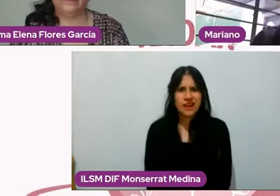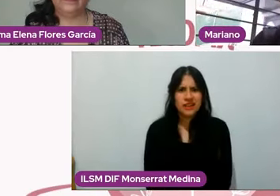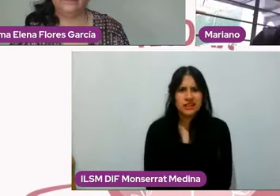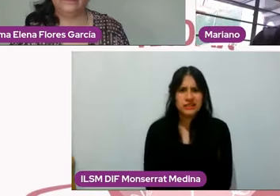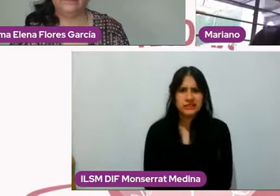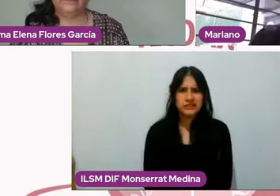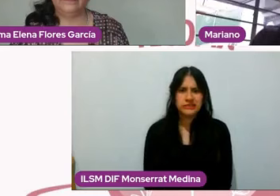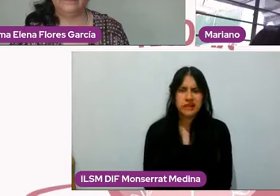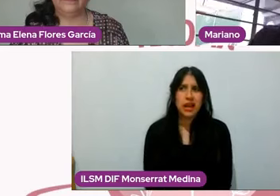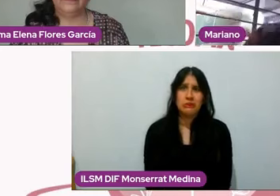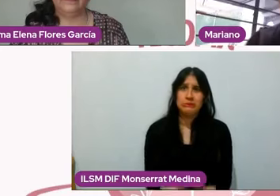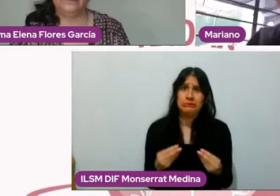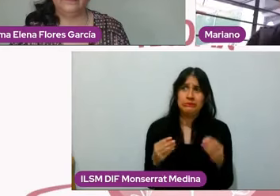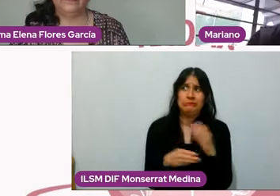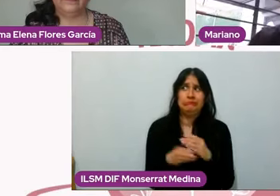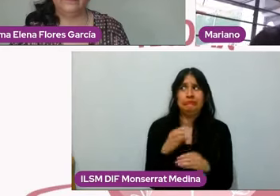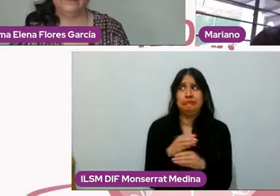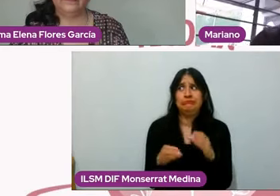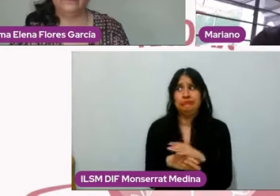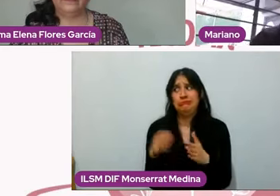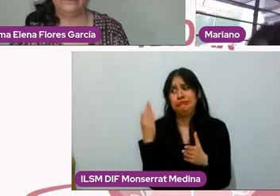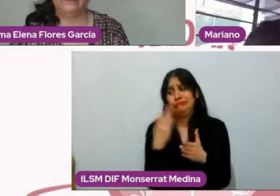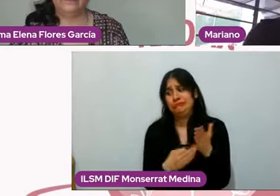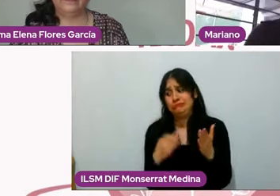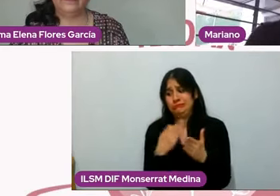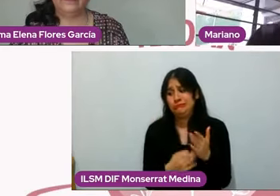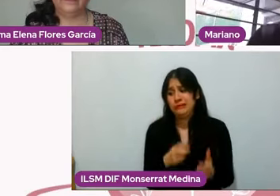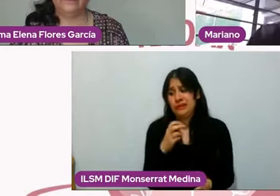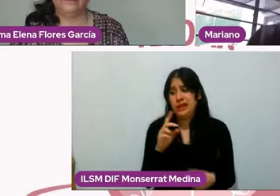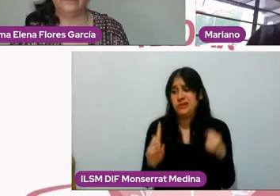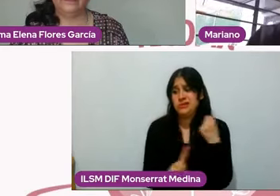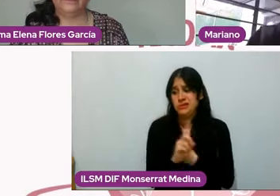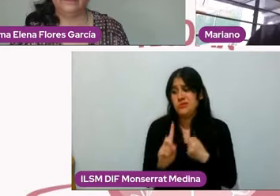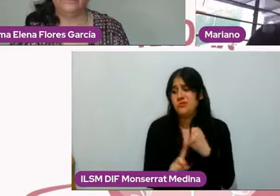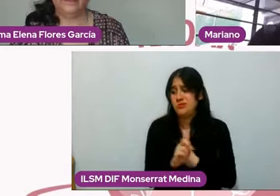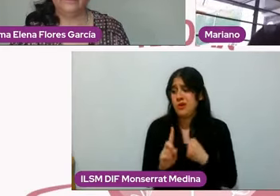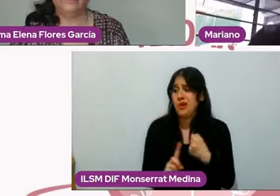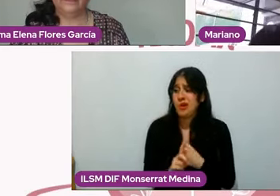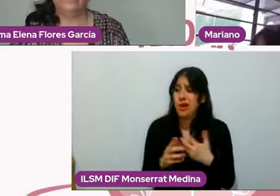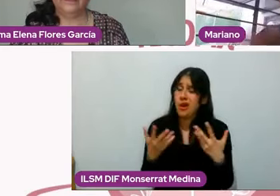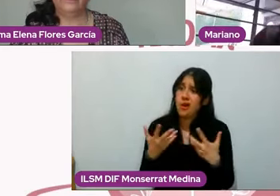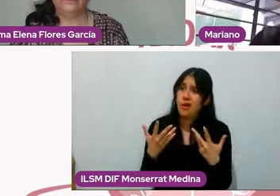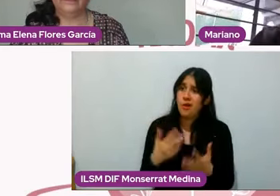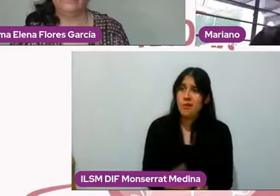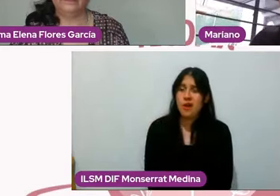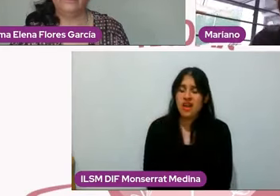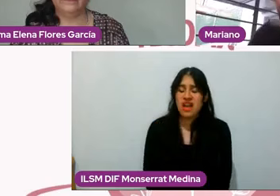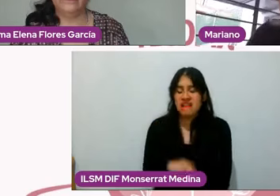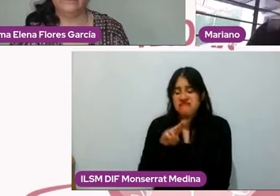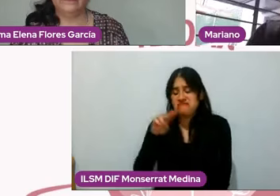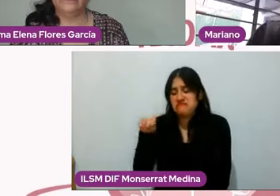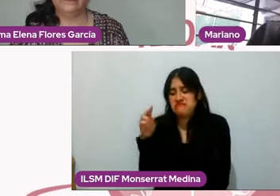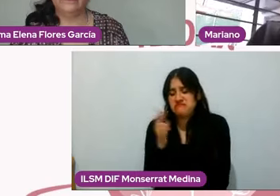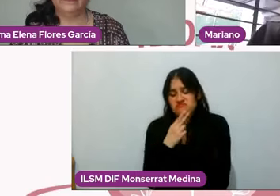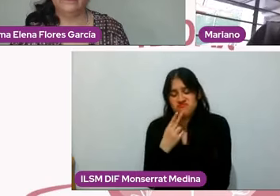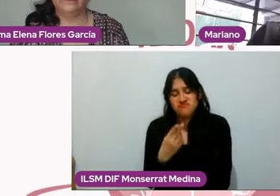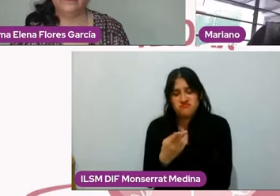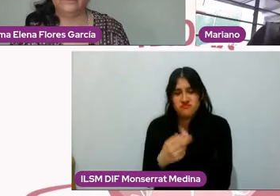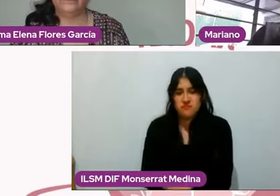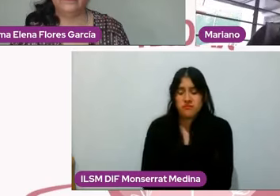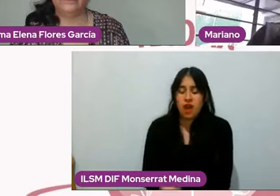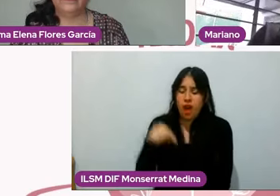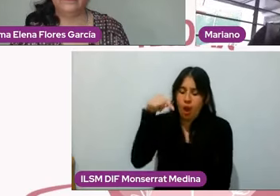faltantes que los hacen así de conflictivos y que nunca van a funcionar, ¿no? Entonces, por supuesto que hoy estamos hablando de